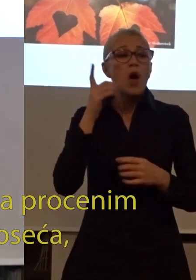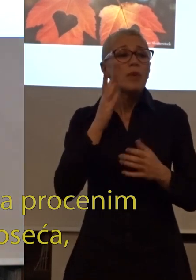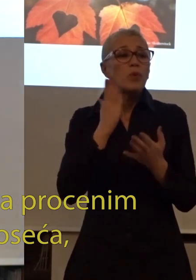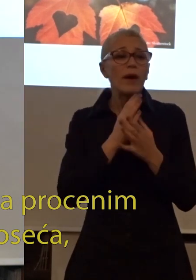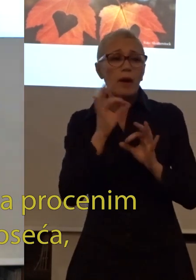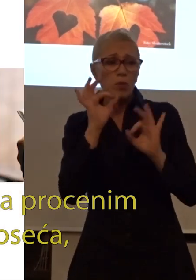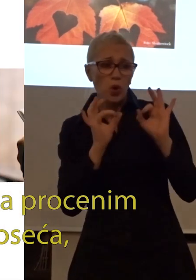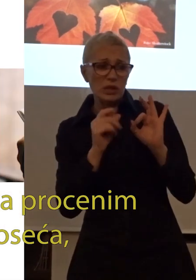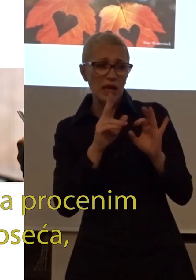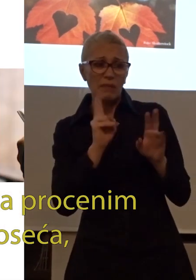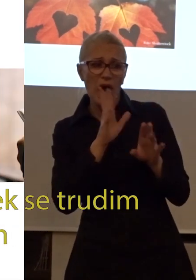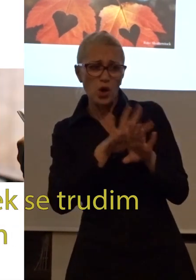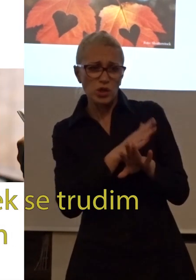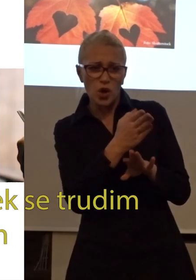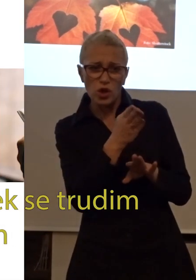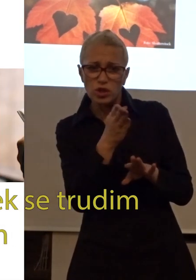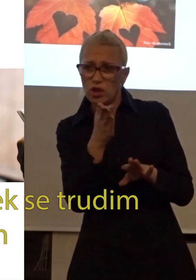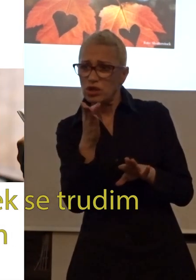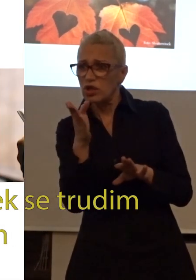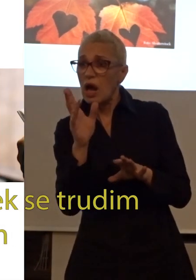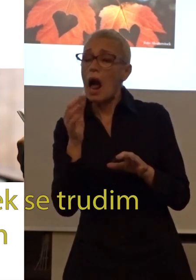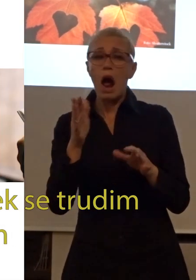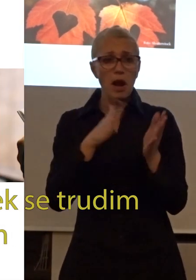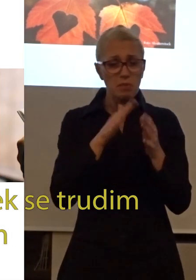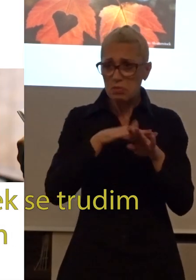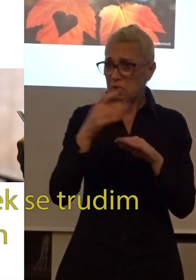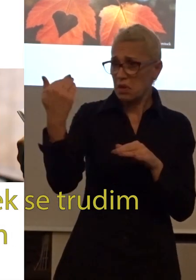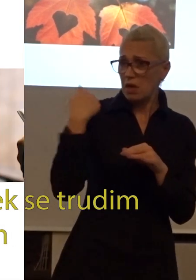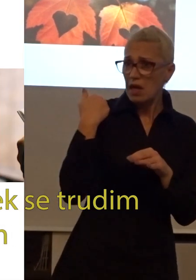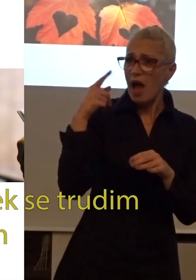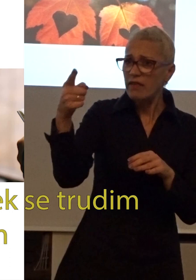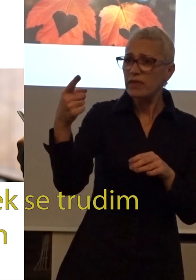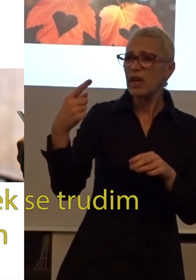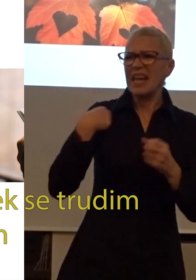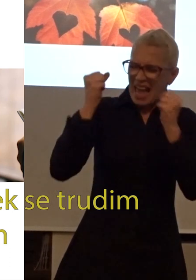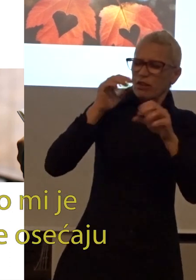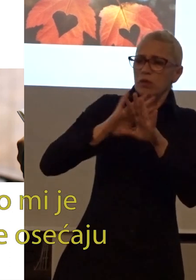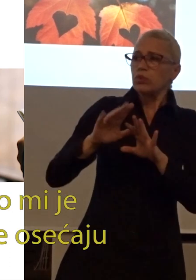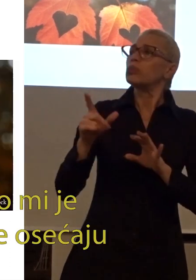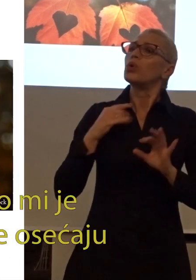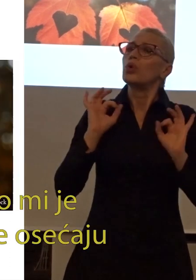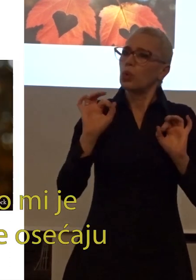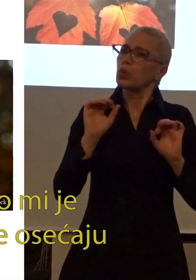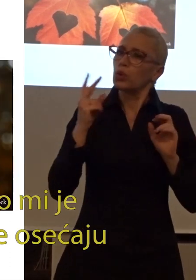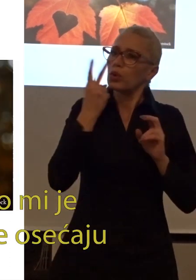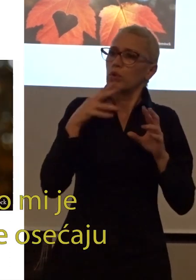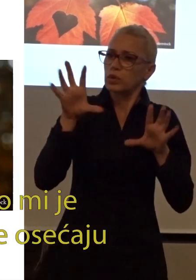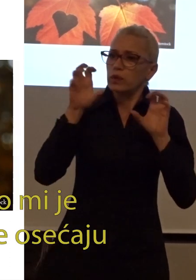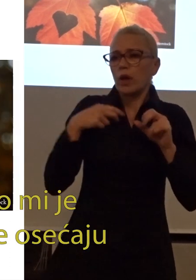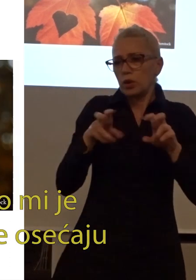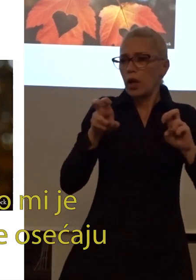kako se neko drugi osjeća, ali kada mi jasno kažu uvek se trudim da ga poštedim i ne uznemirim.